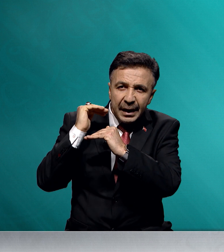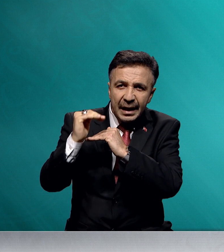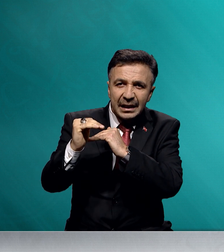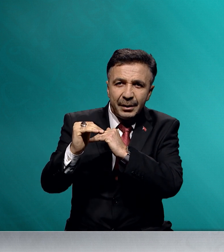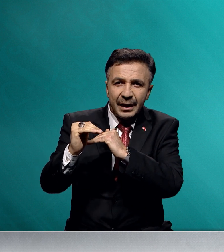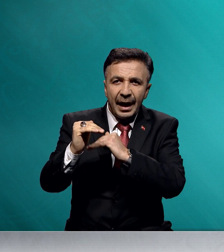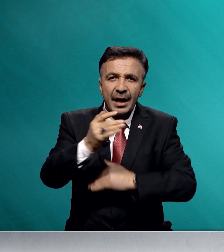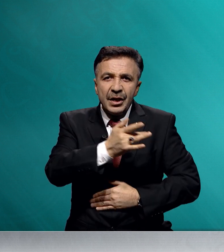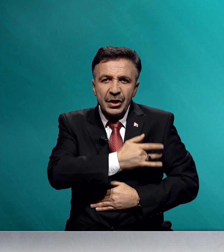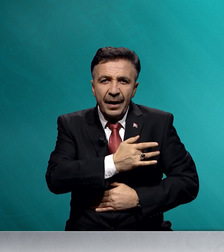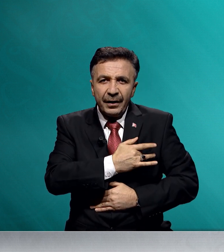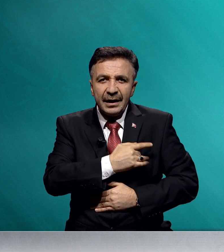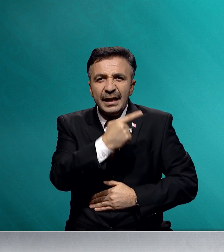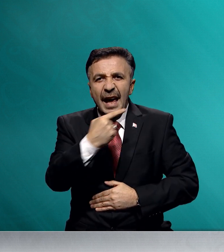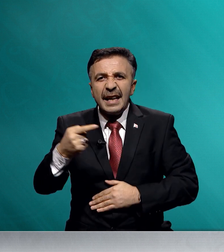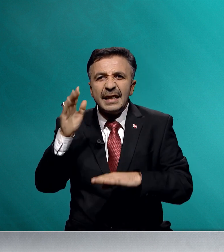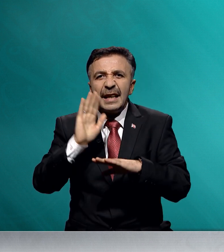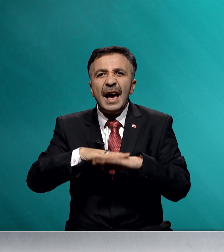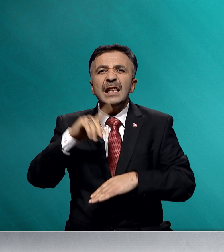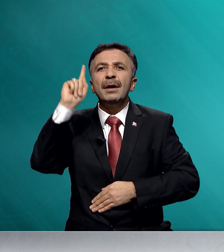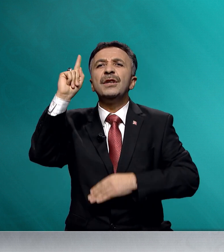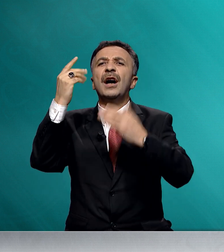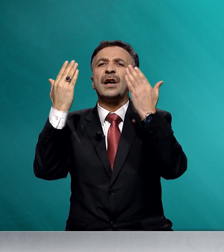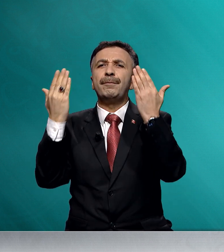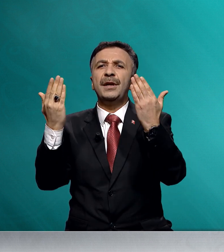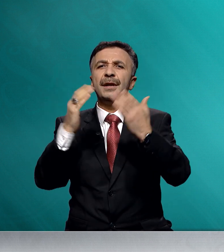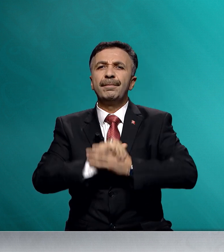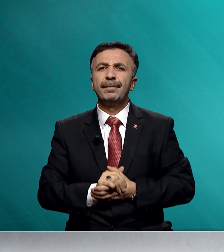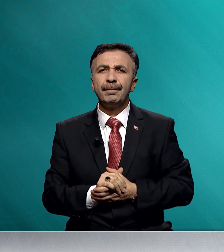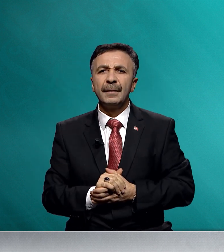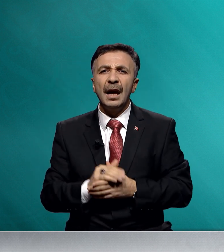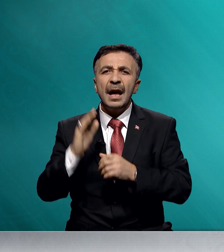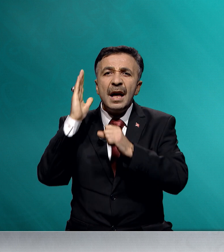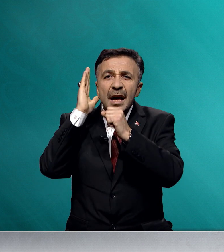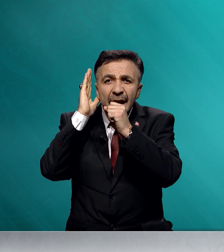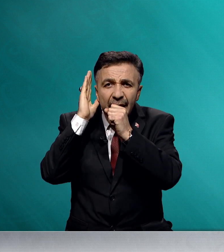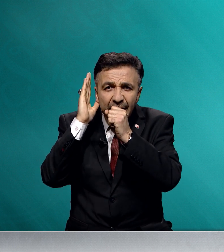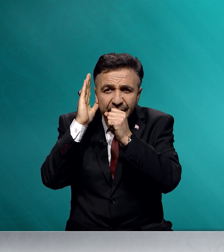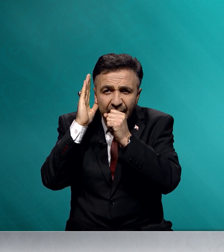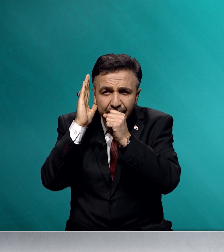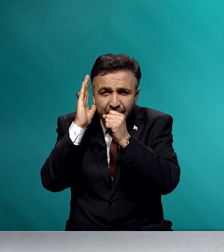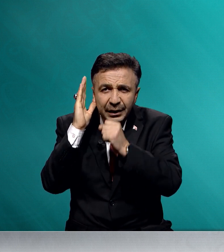milletimize şefkatini eksik etme ya Rabbi. Ezanımızı